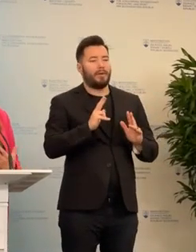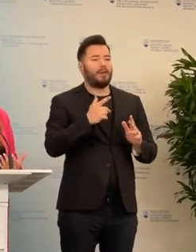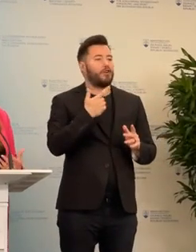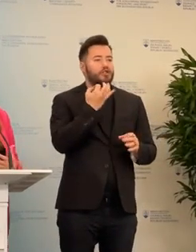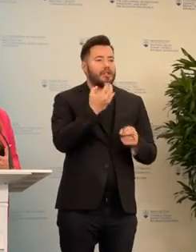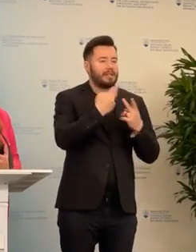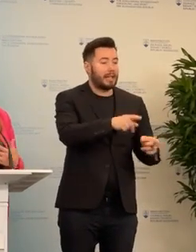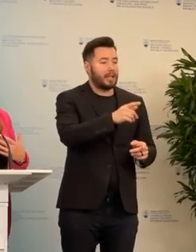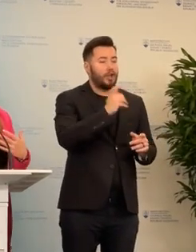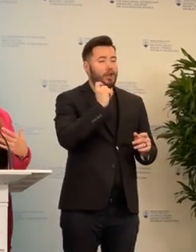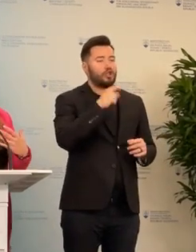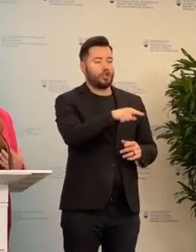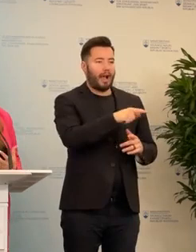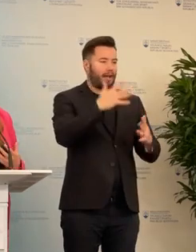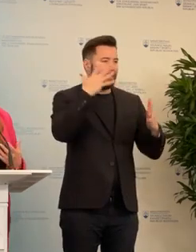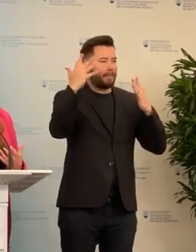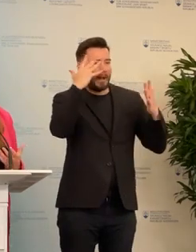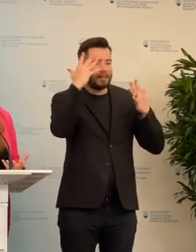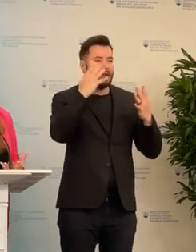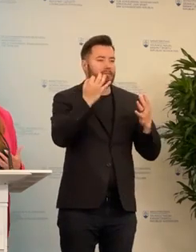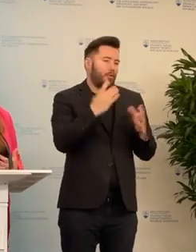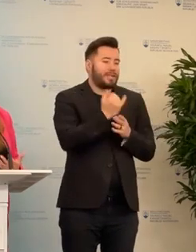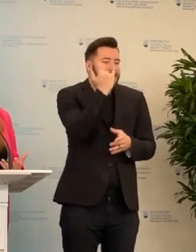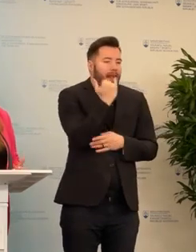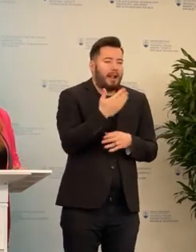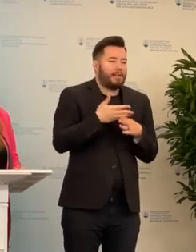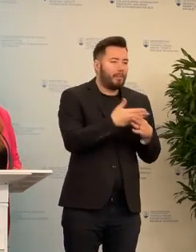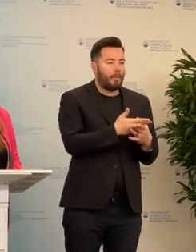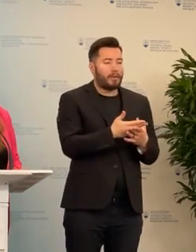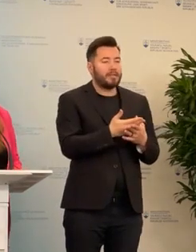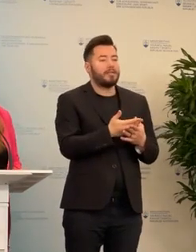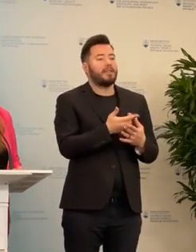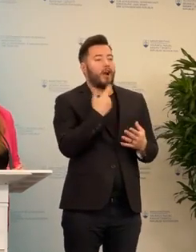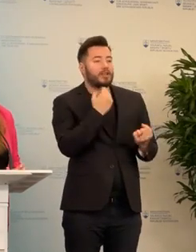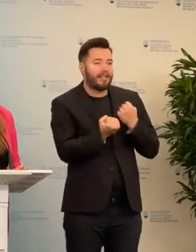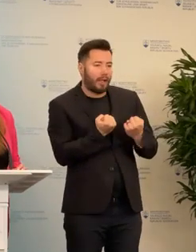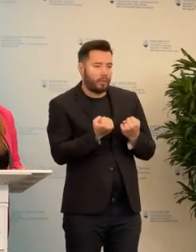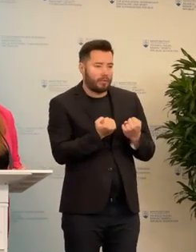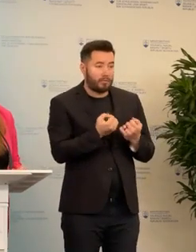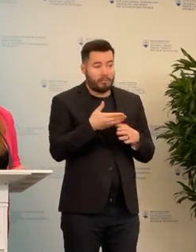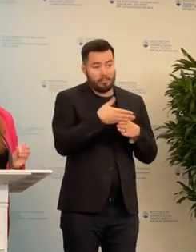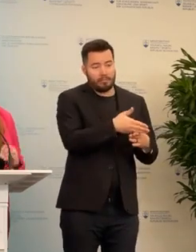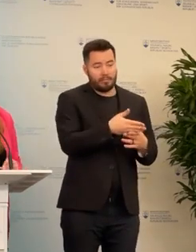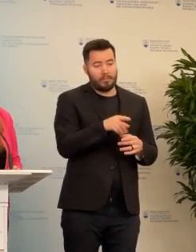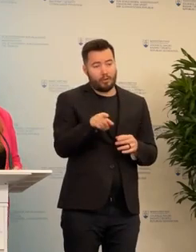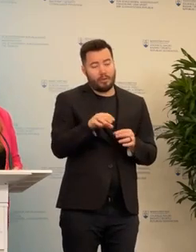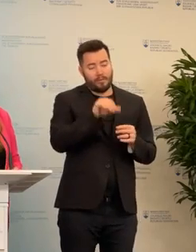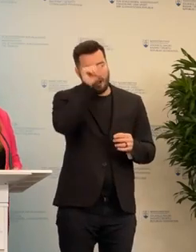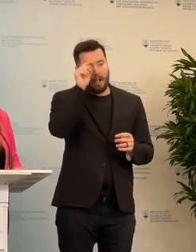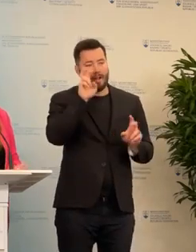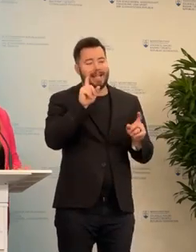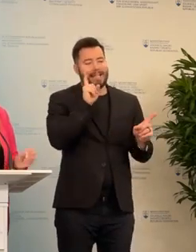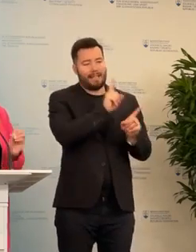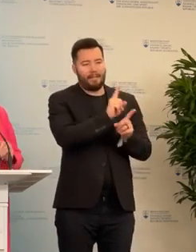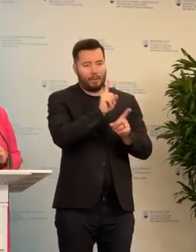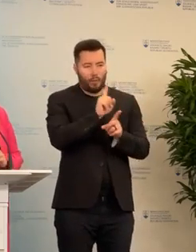robiť, keď ich chytí panika. Takéže základnú pomoc, základné pomocky, že ako to zvládnu. Čiže napríklad aj taká, toto je tá individuálna